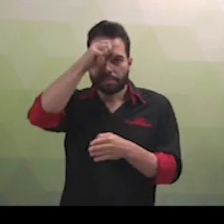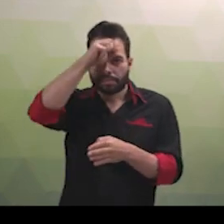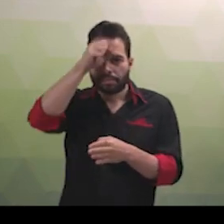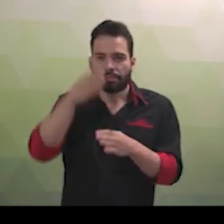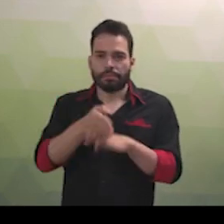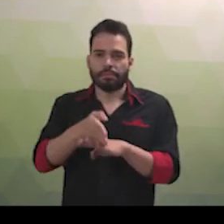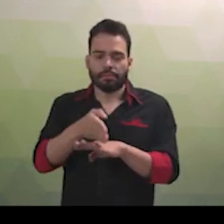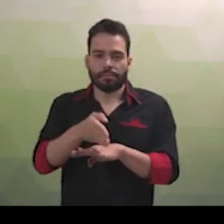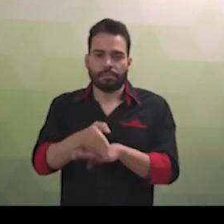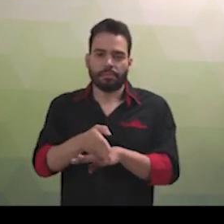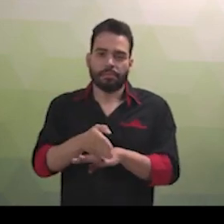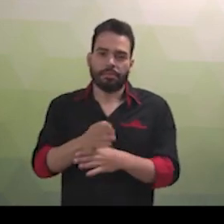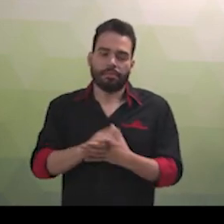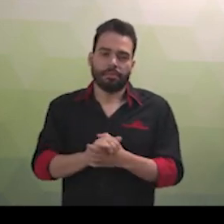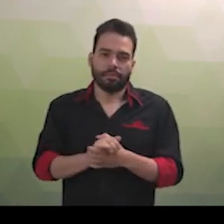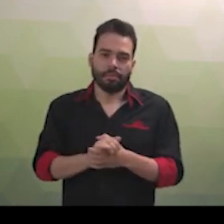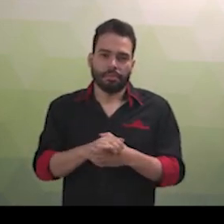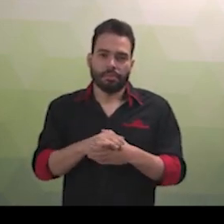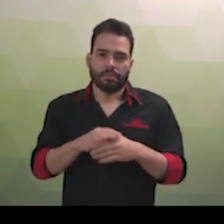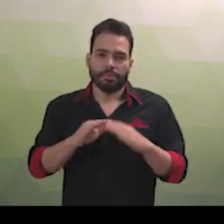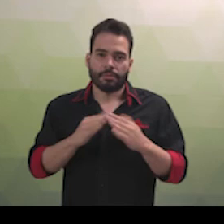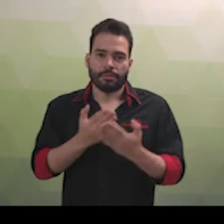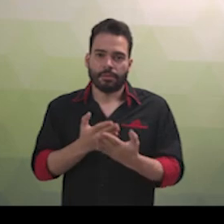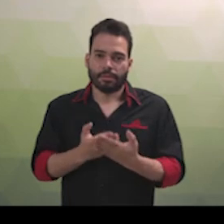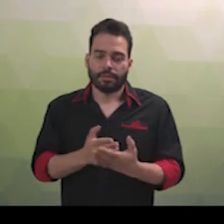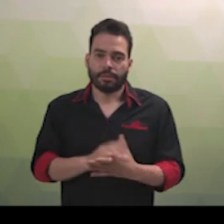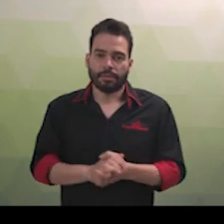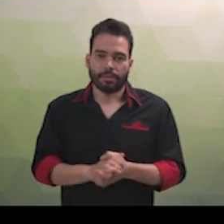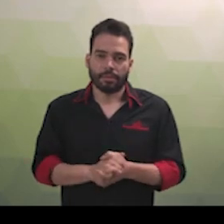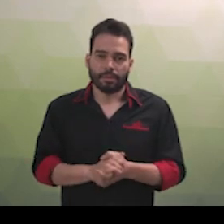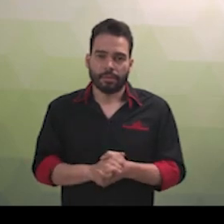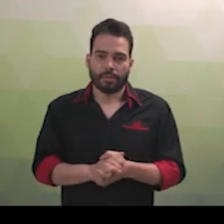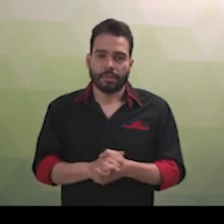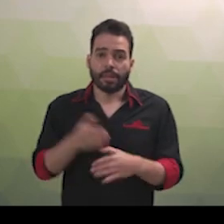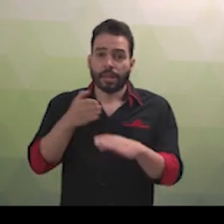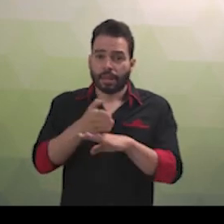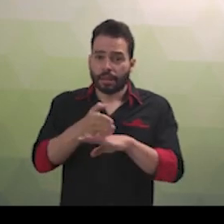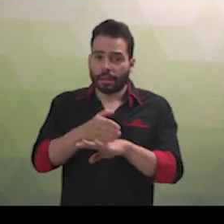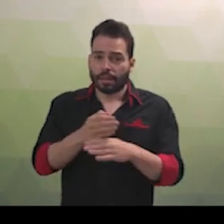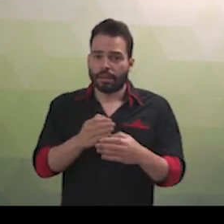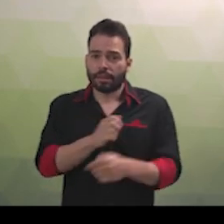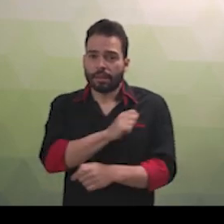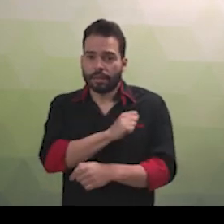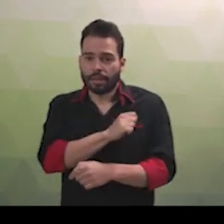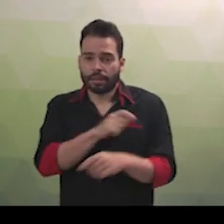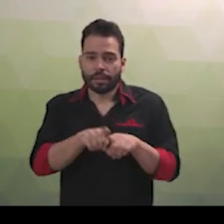Participação dos estudantes com deficiência e de suas famílias nas diversas instâncias de atuação da comunidade escolar.